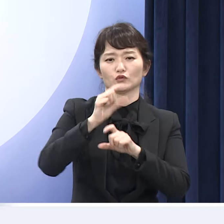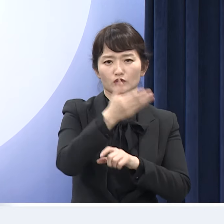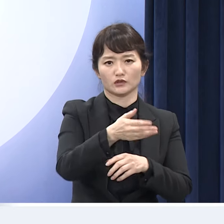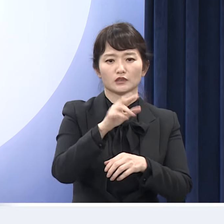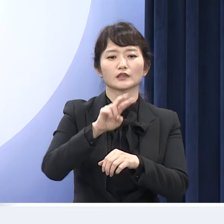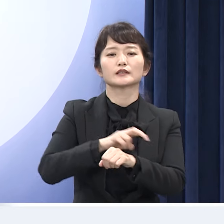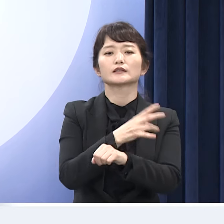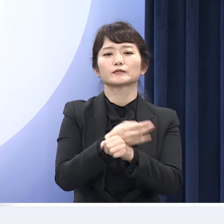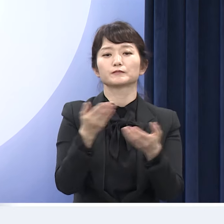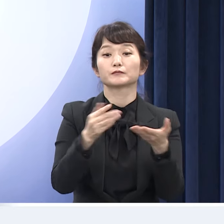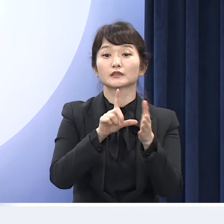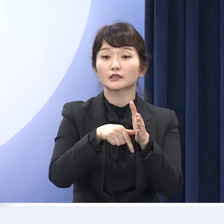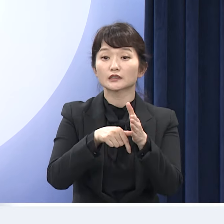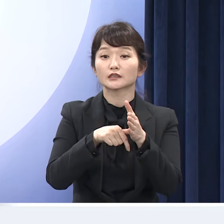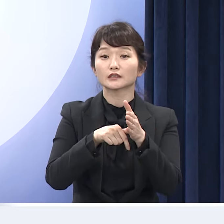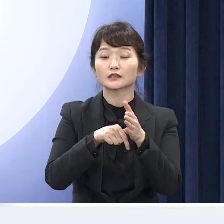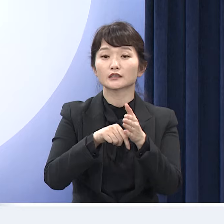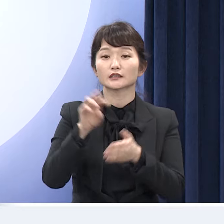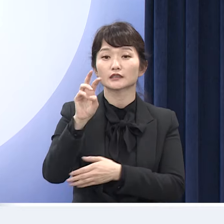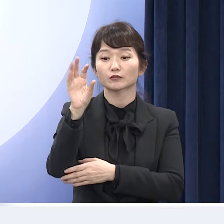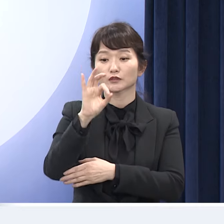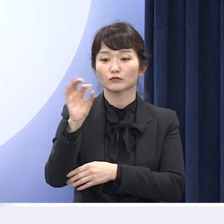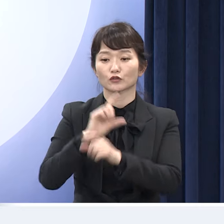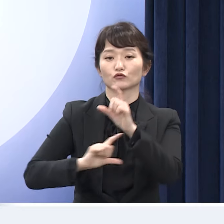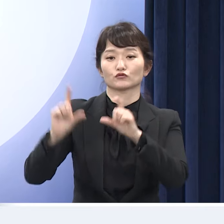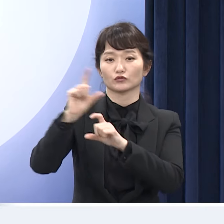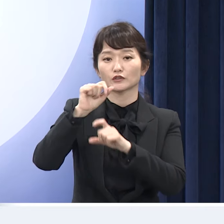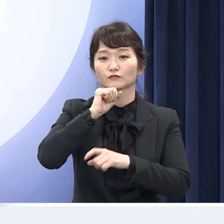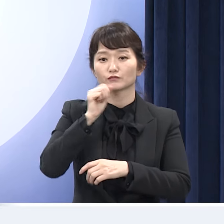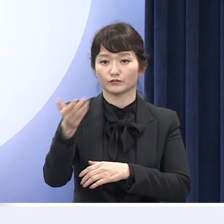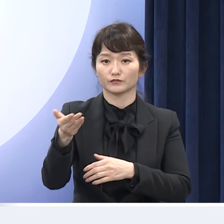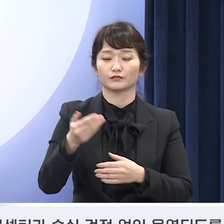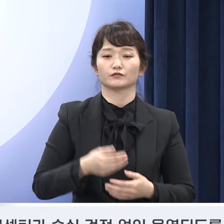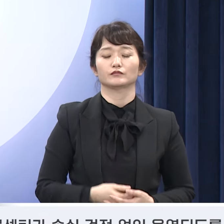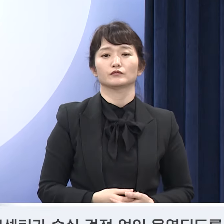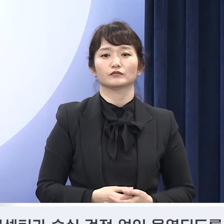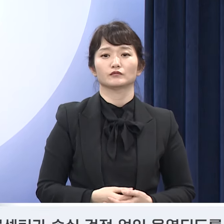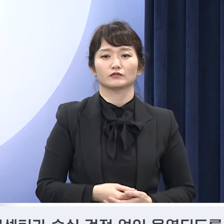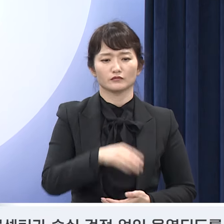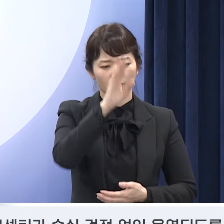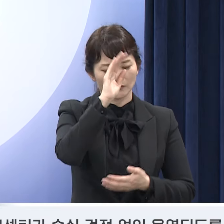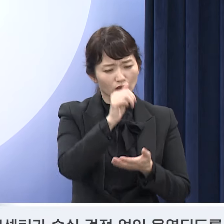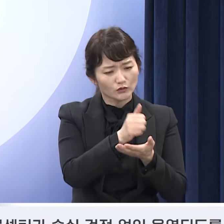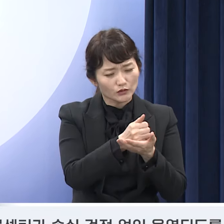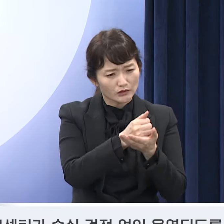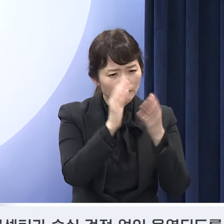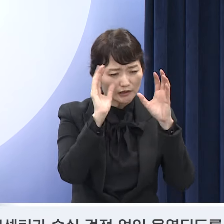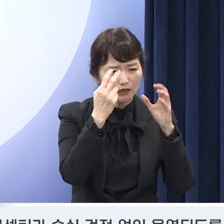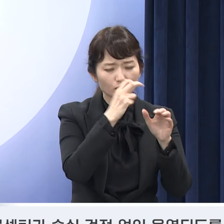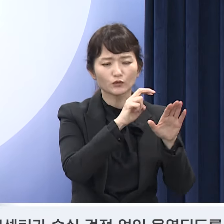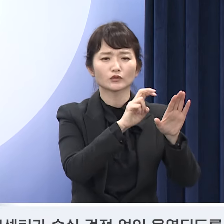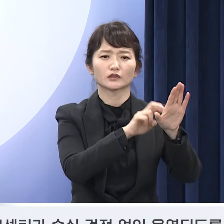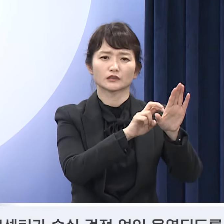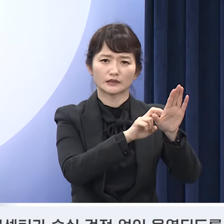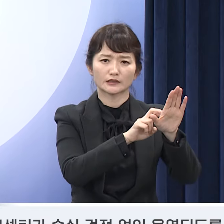근무 시 30%를 추가 가산합니다. 중증소아를 진료하는 어린이